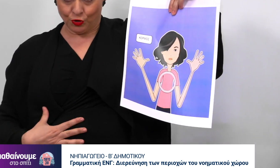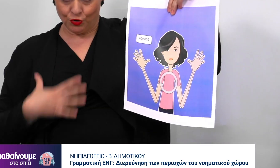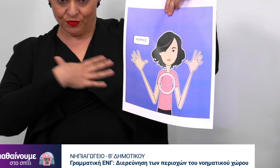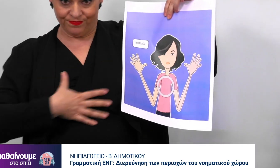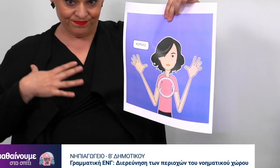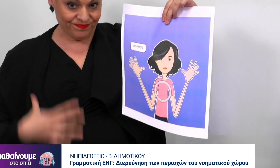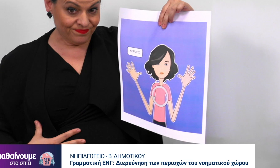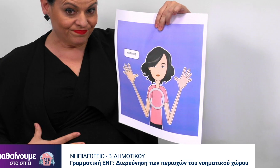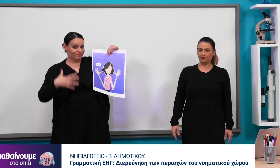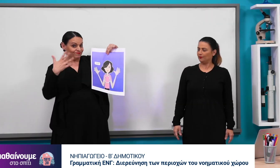Κορμός.